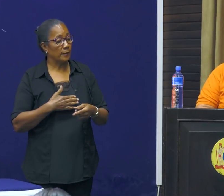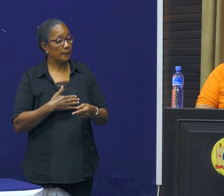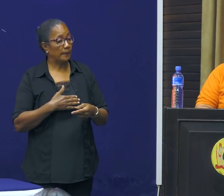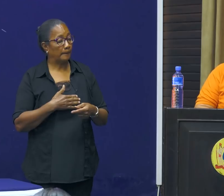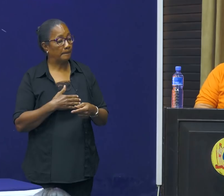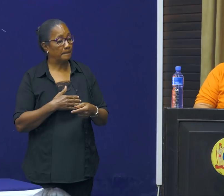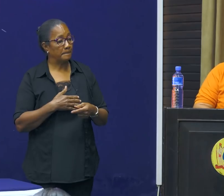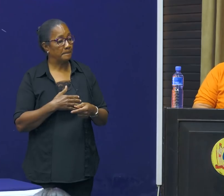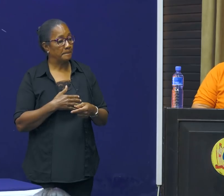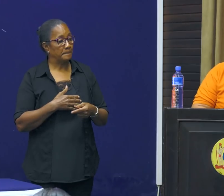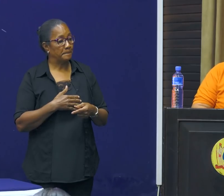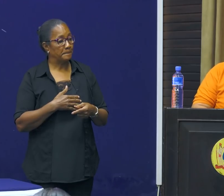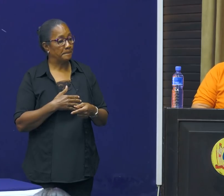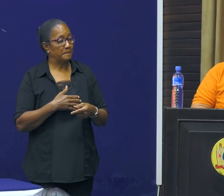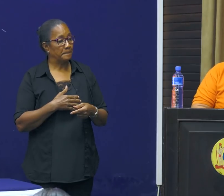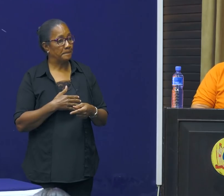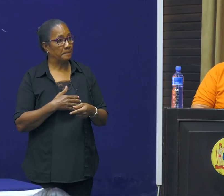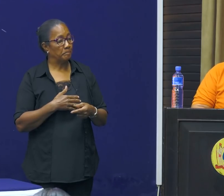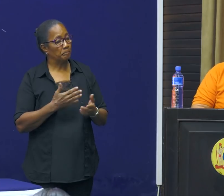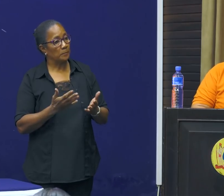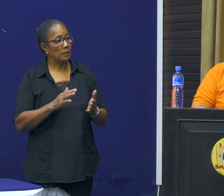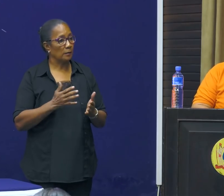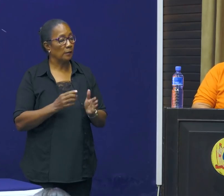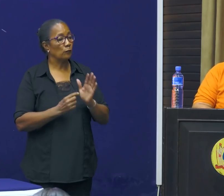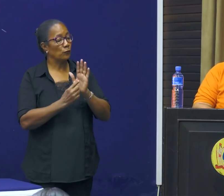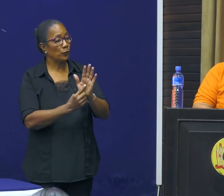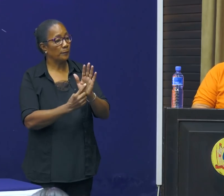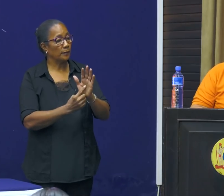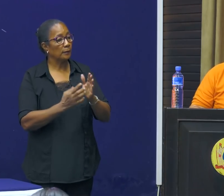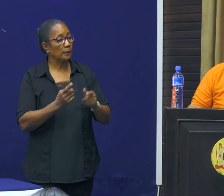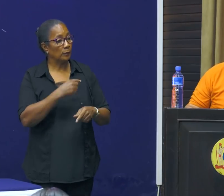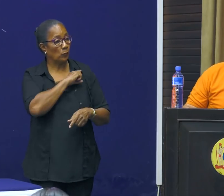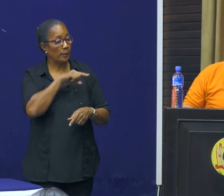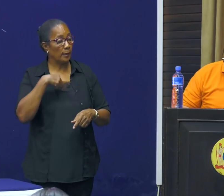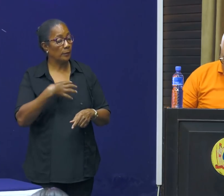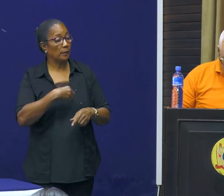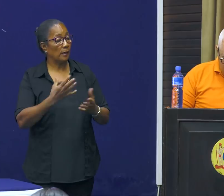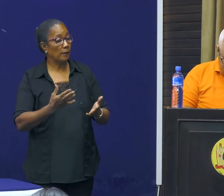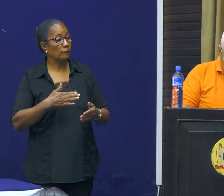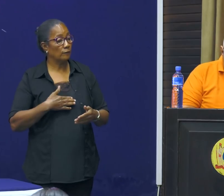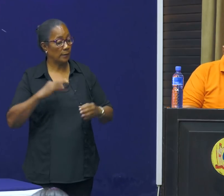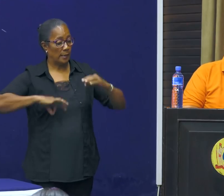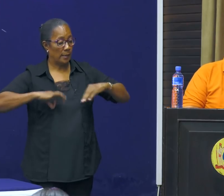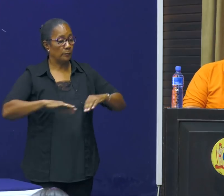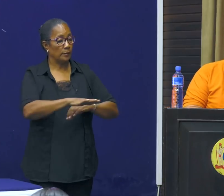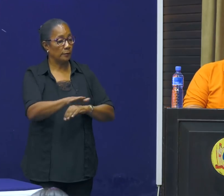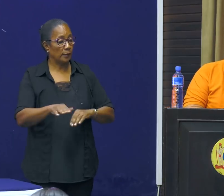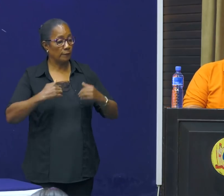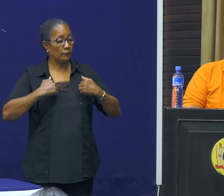voorbeeld dat wij hebben gehad van het ministerie van